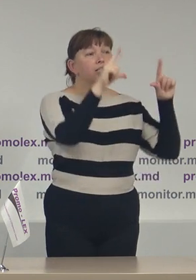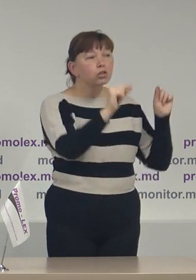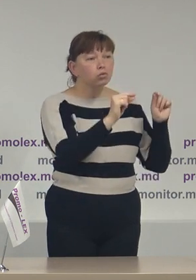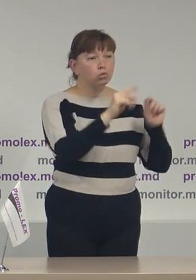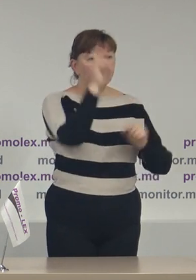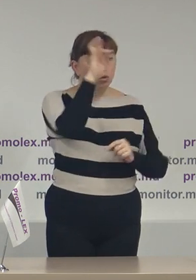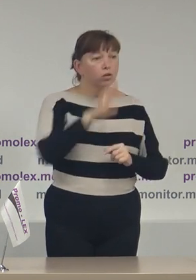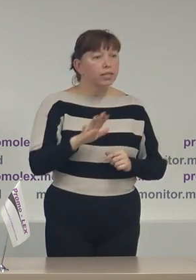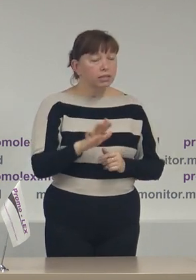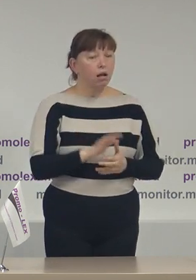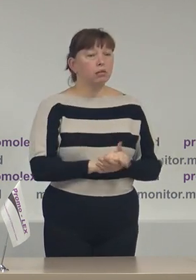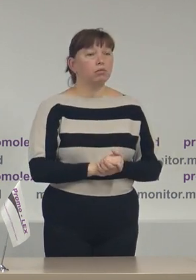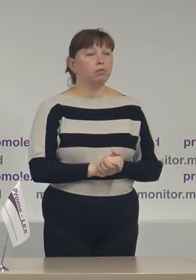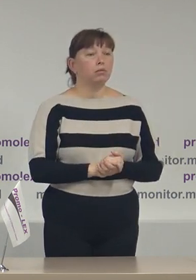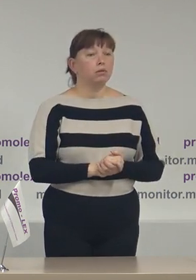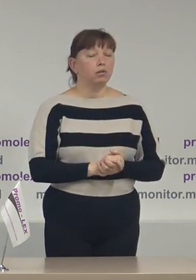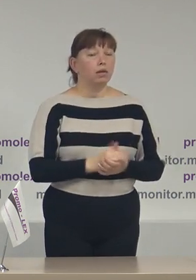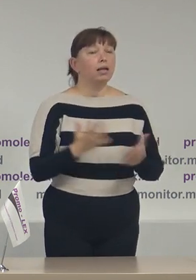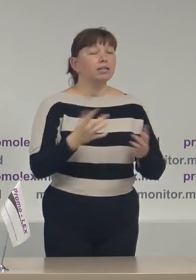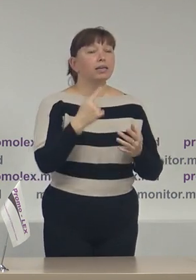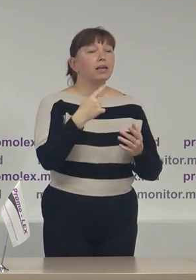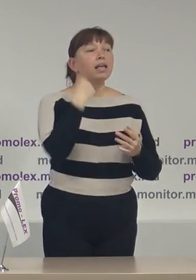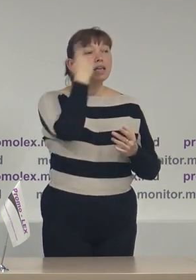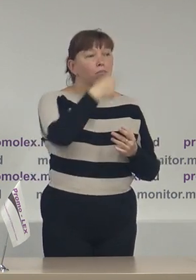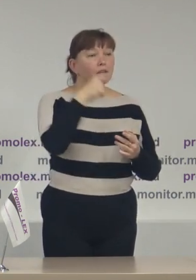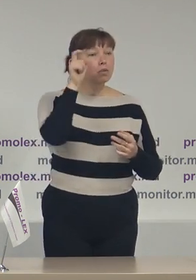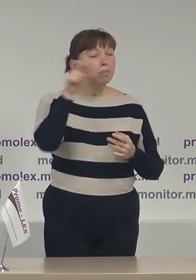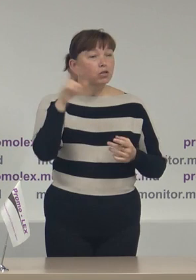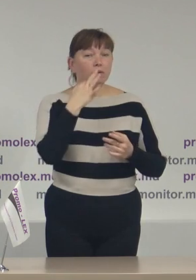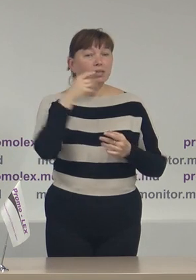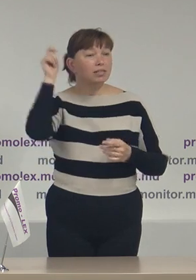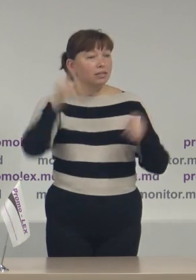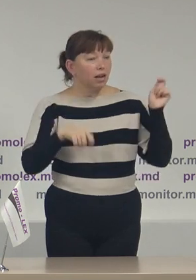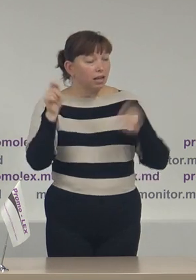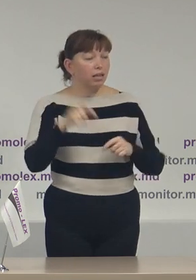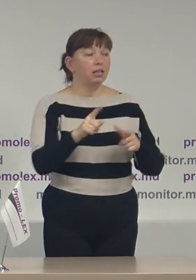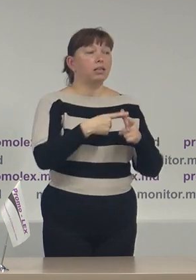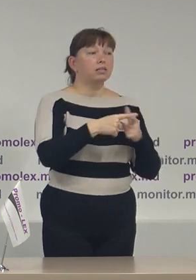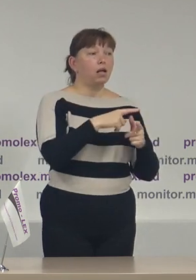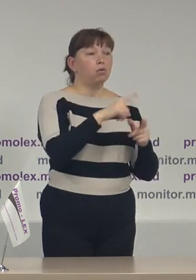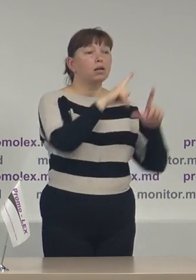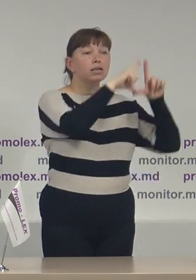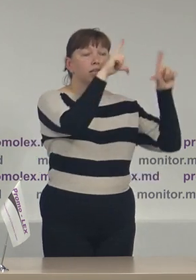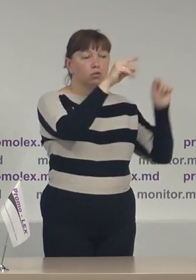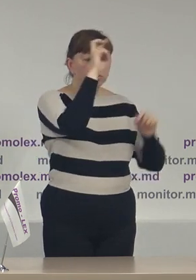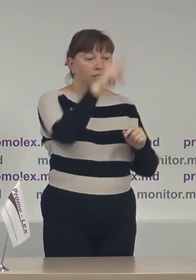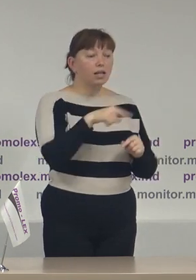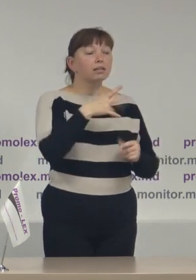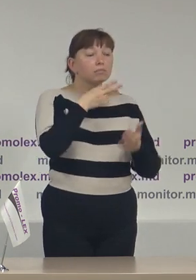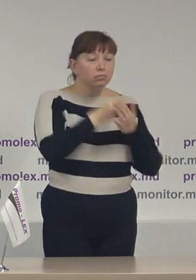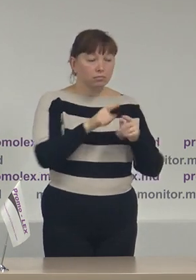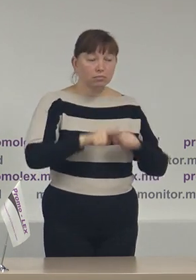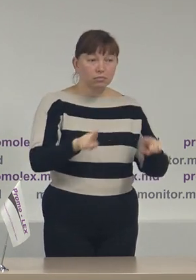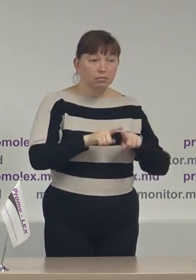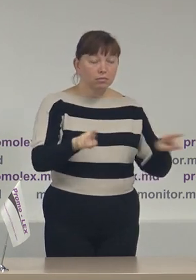stat în adică imaginele persoanelor străinii și imaginele instituțiilor de stat în activitățile de